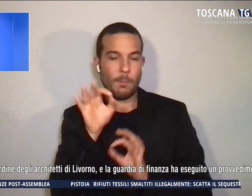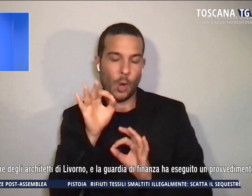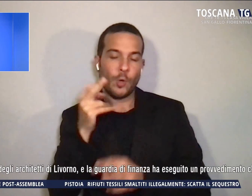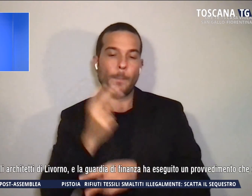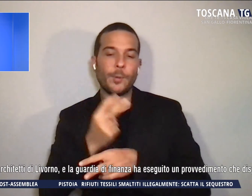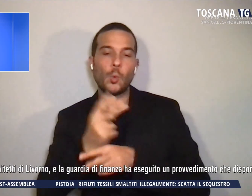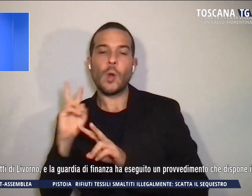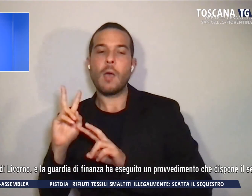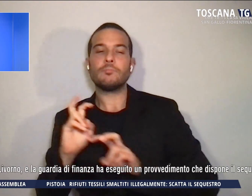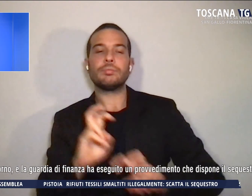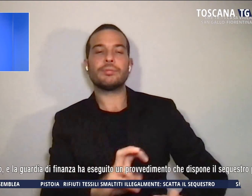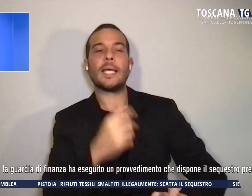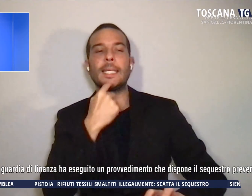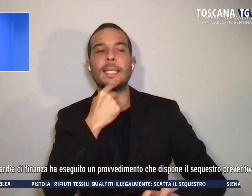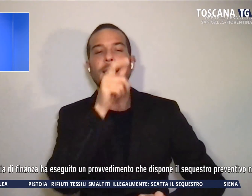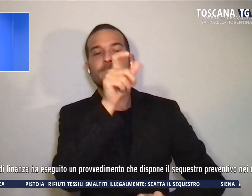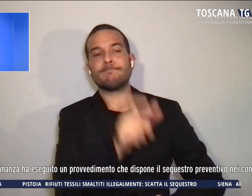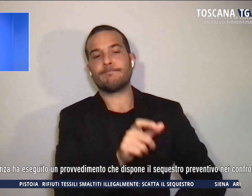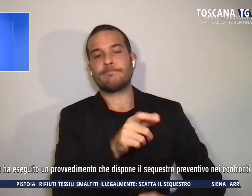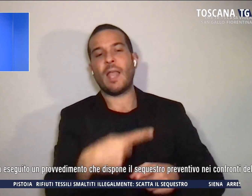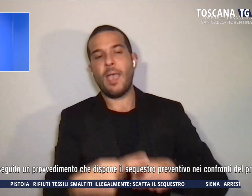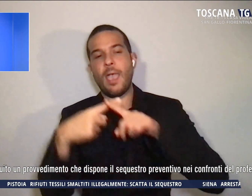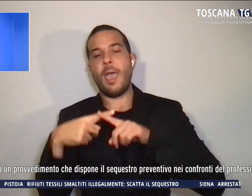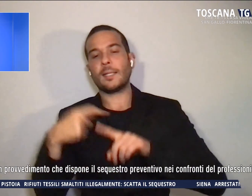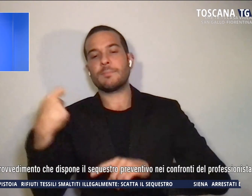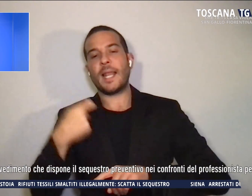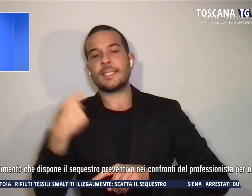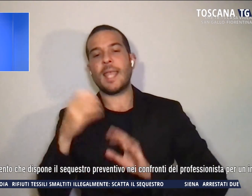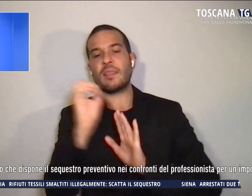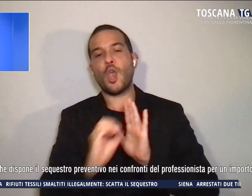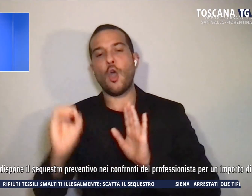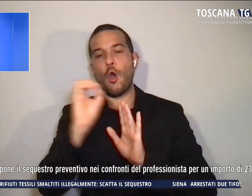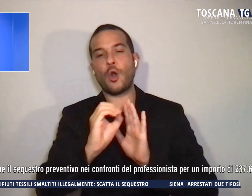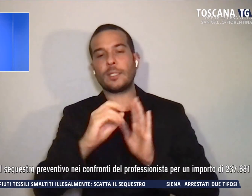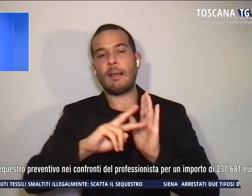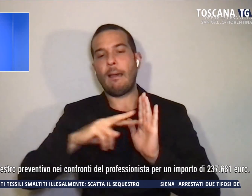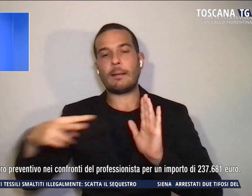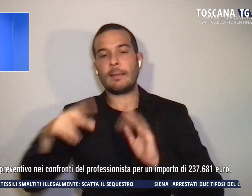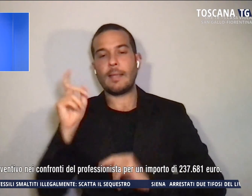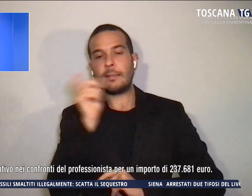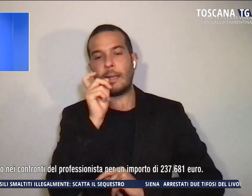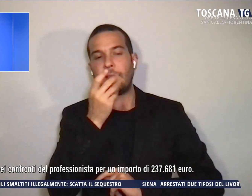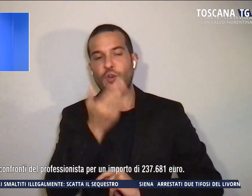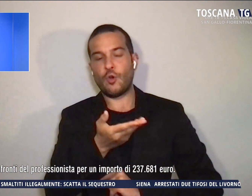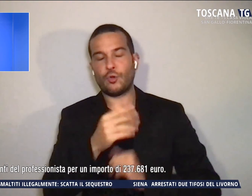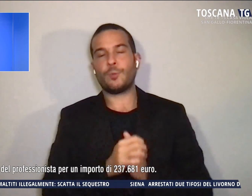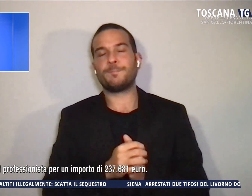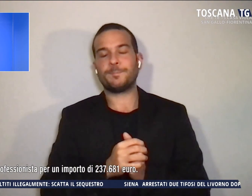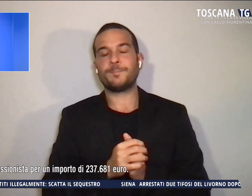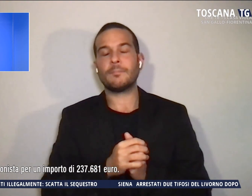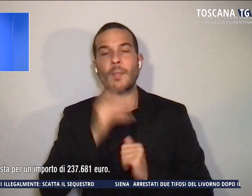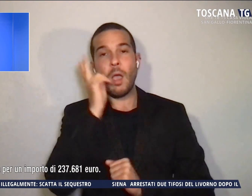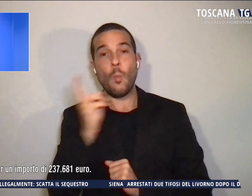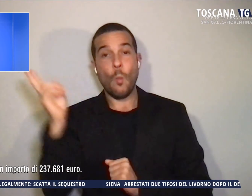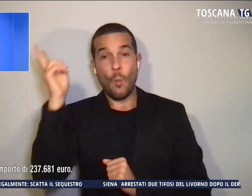Presidente dell'Ordine degli Architetti di Livorno. La Guardia di Finanza, infatti, ha eseguito